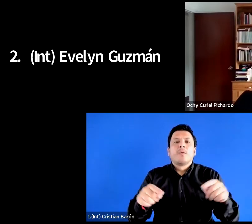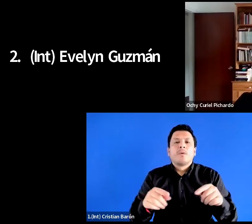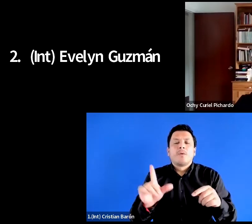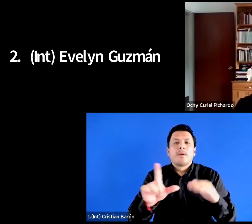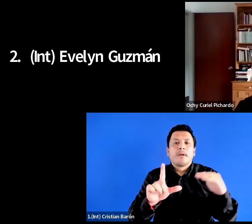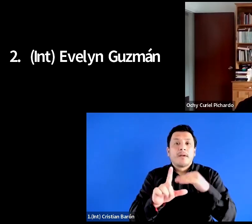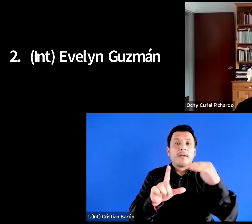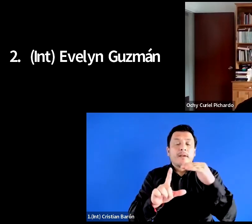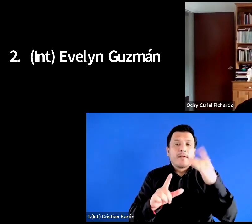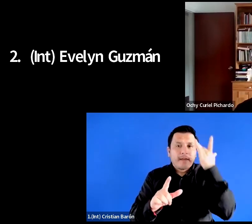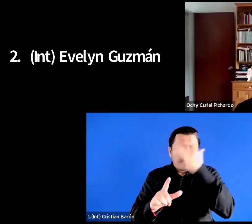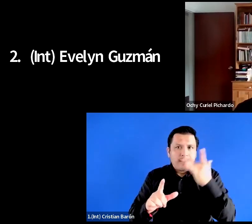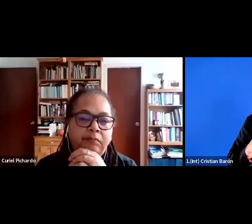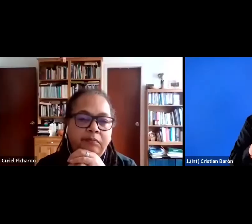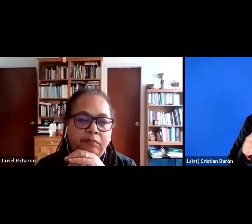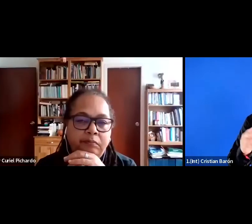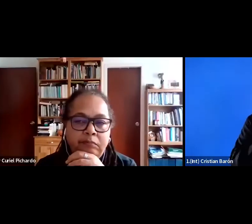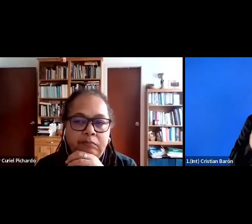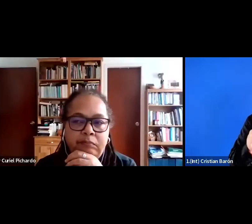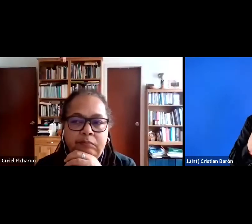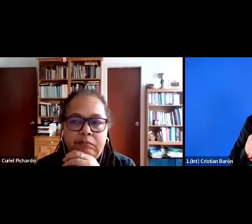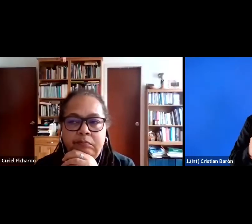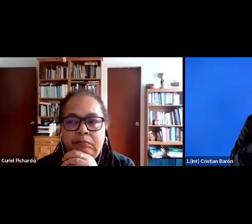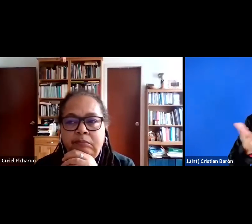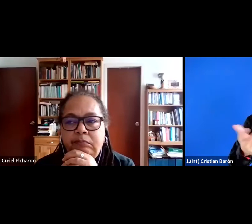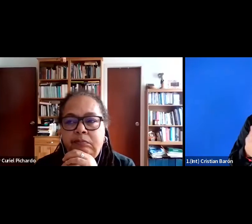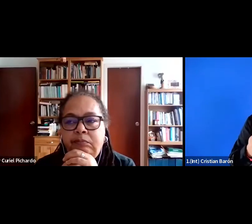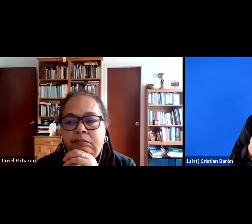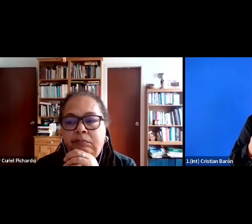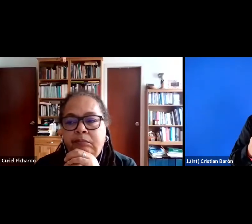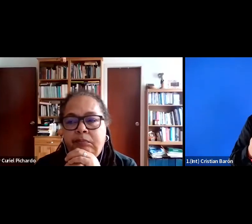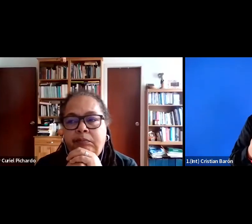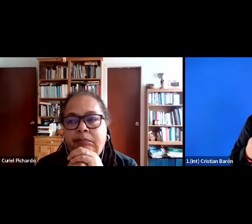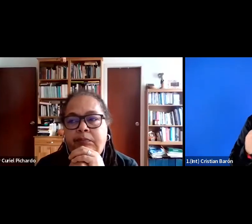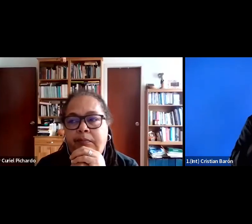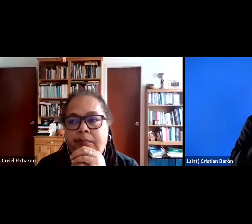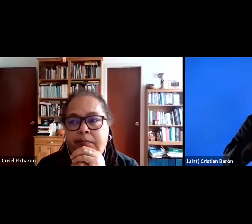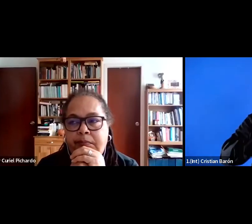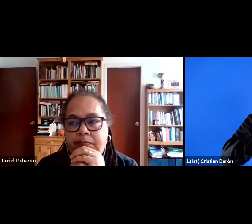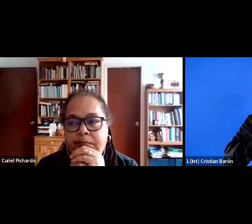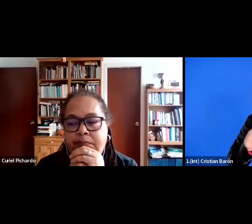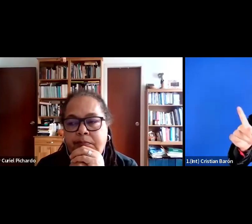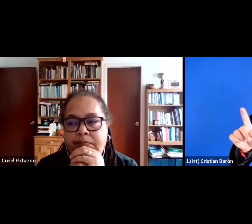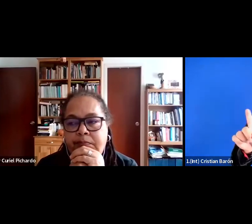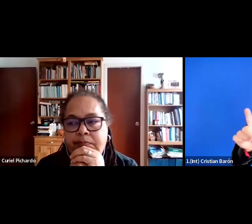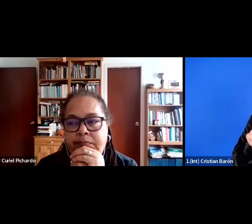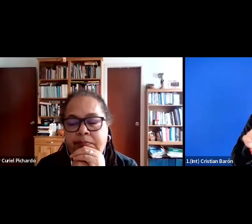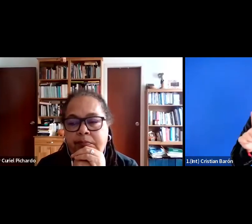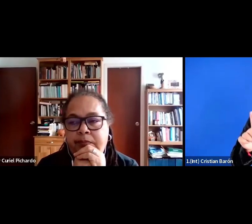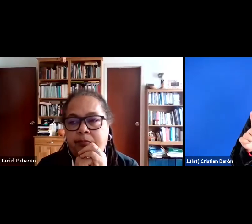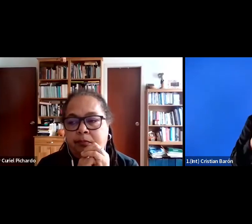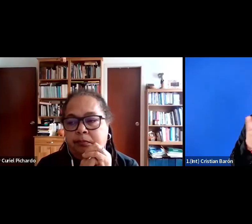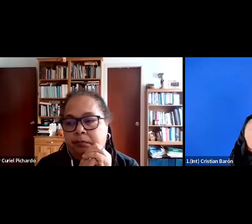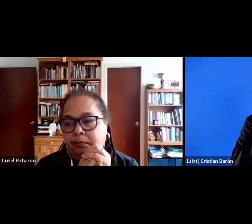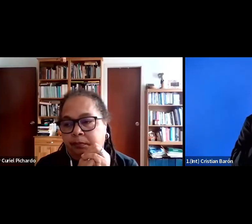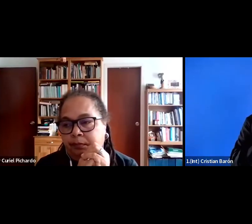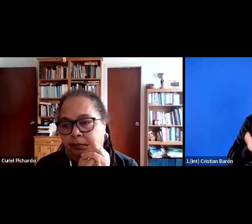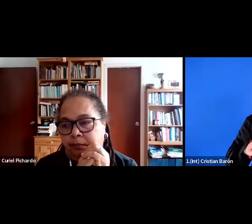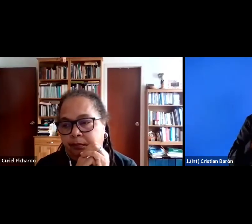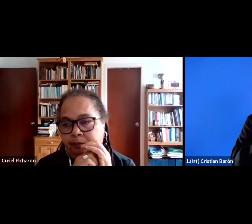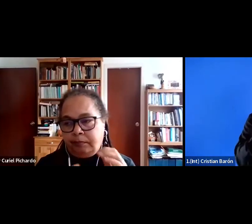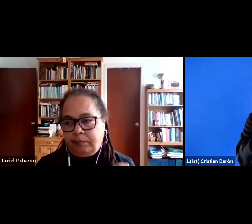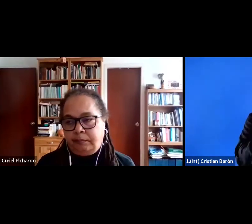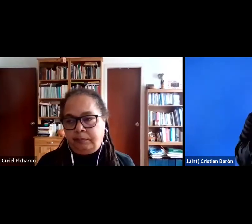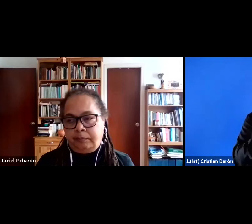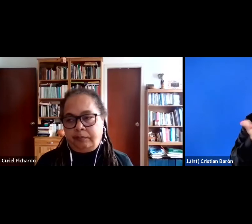negra, ¿no? Y en general, bueno, yo traigo una perspectiva que he también escuchado de